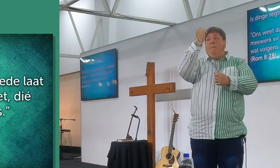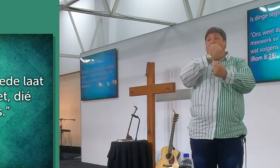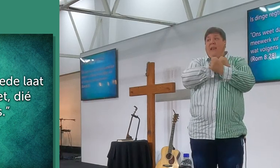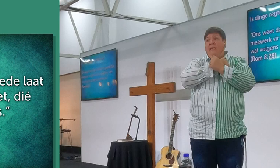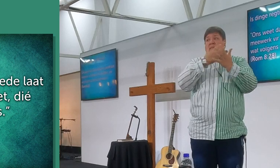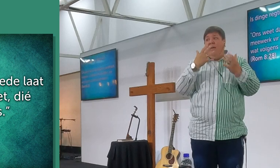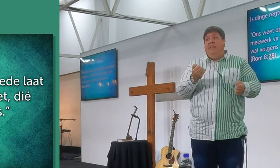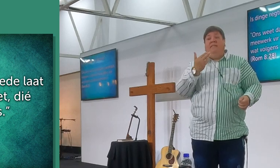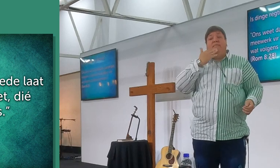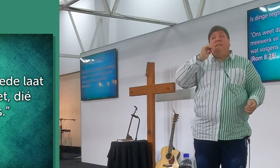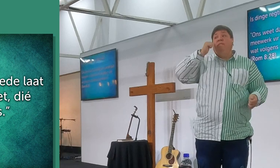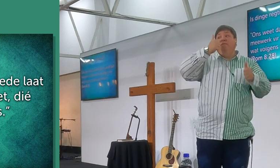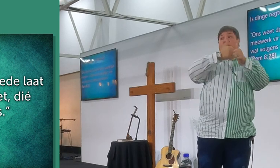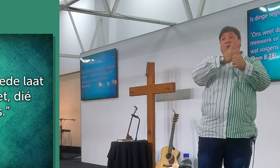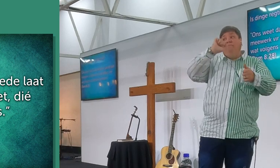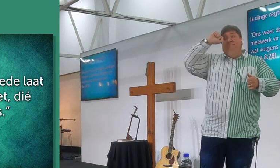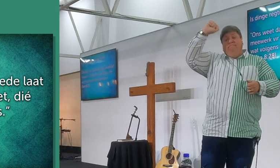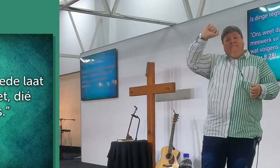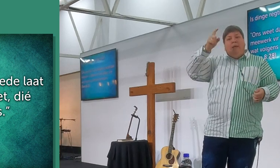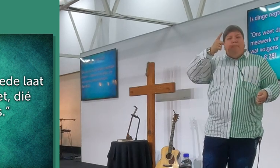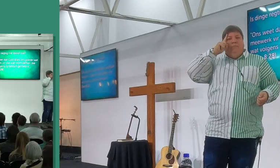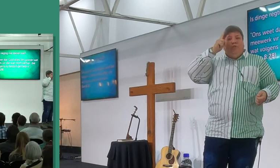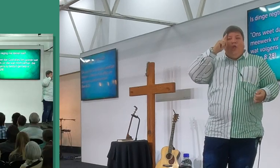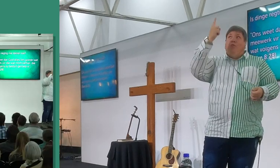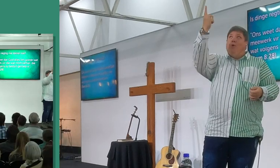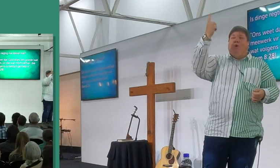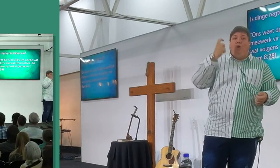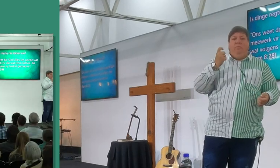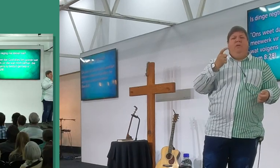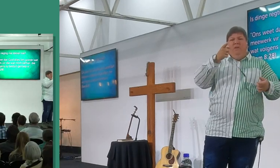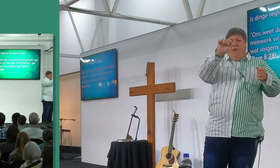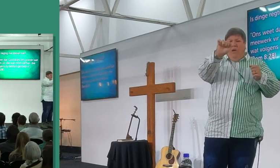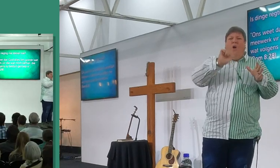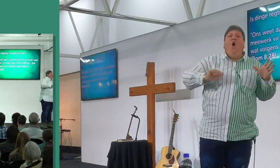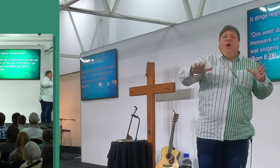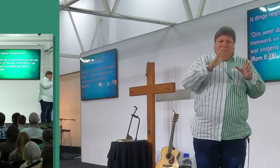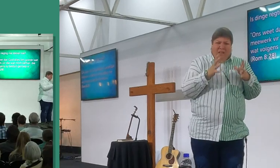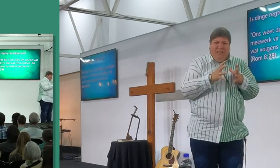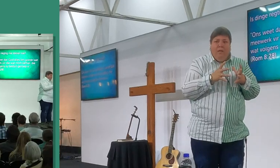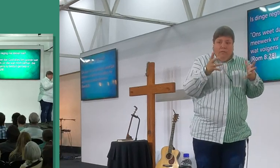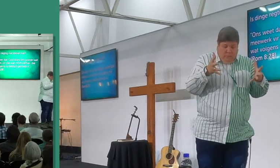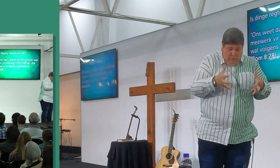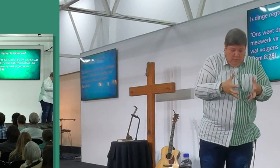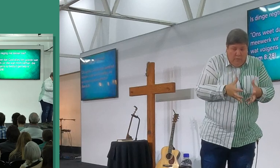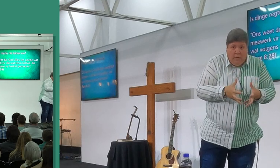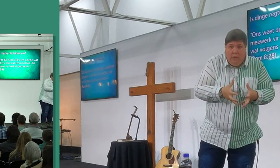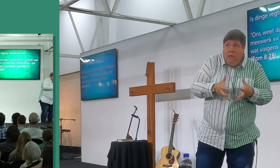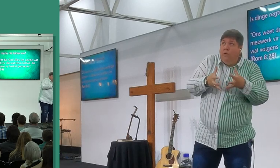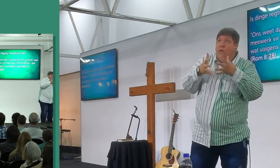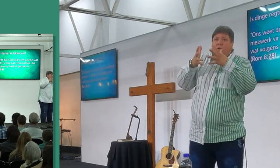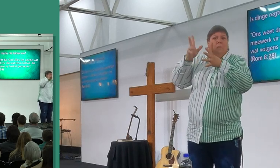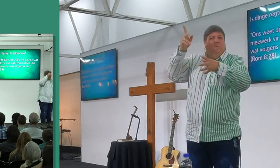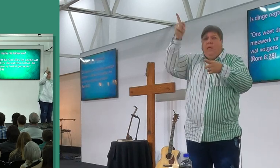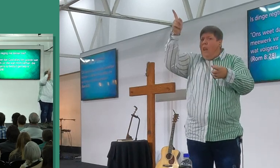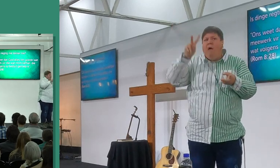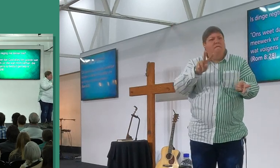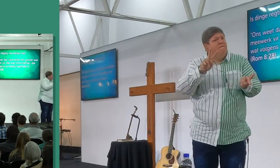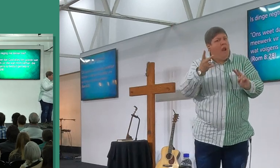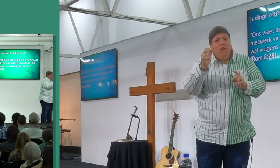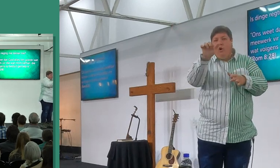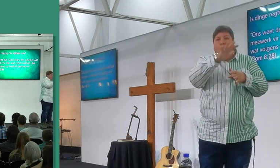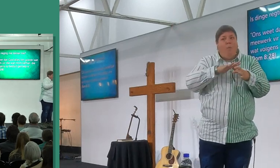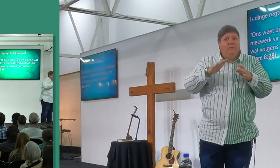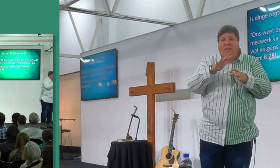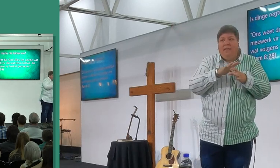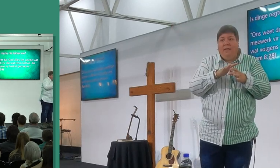die wat volgens sy besluit geroep is, as ek en jy kom, en ons bring daar omstandighede, weet jy, dit mag wees vir die Heere nie, jy omstandighede gaan verander nie, maar jy